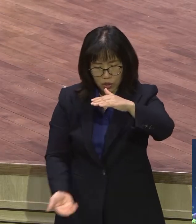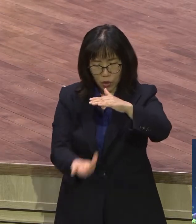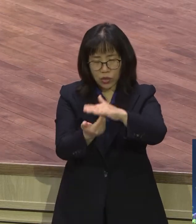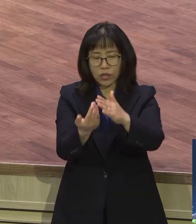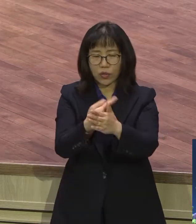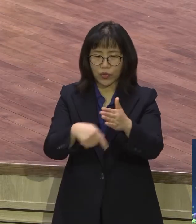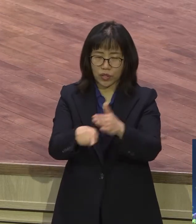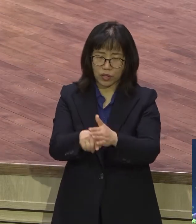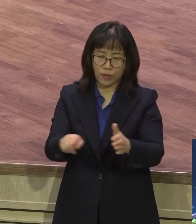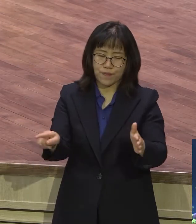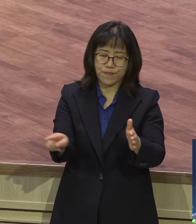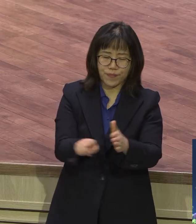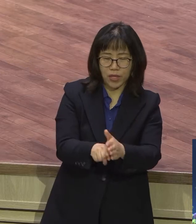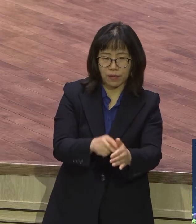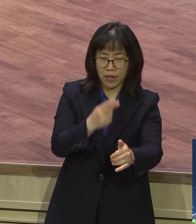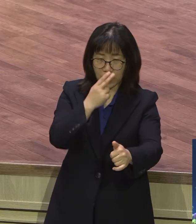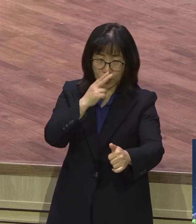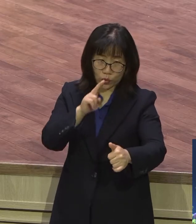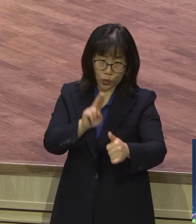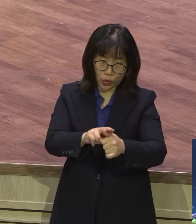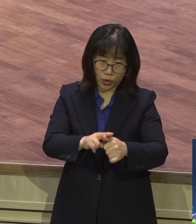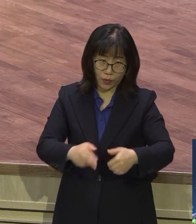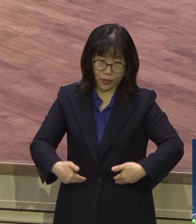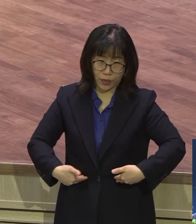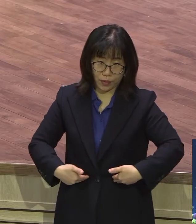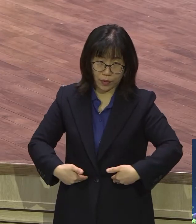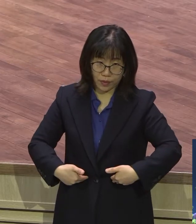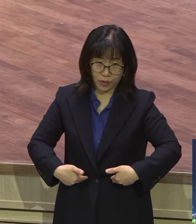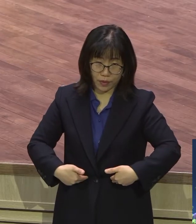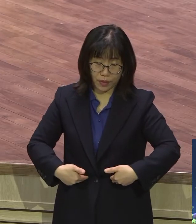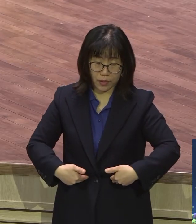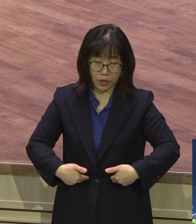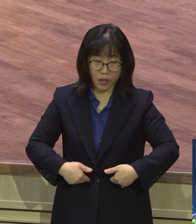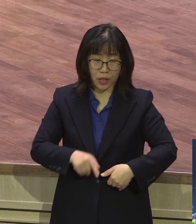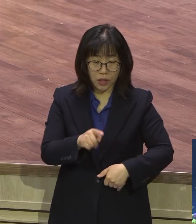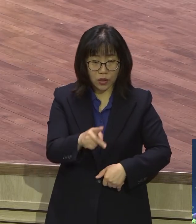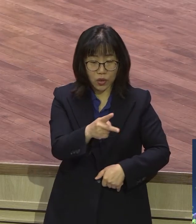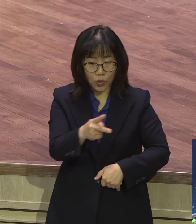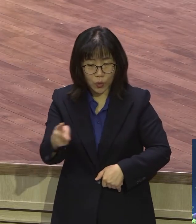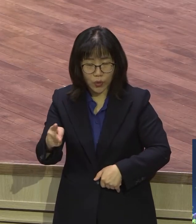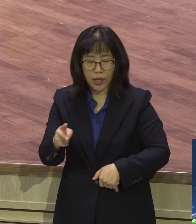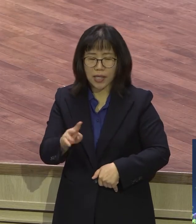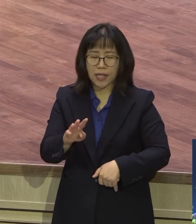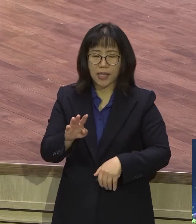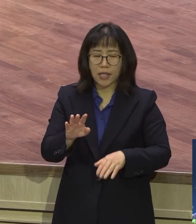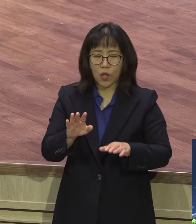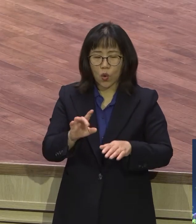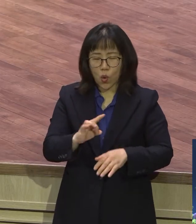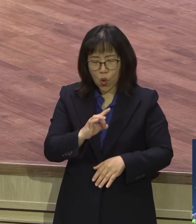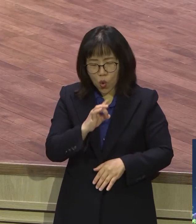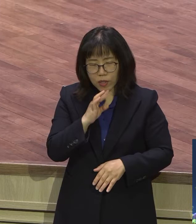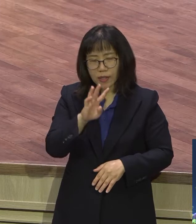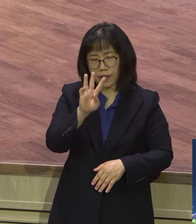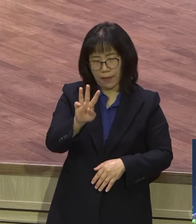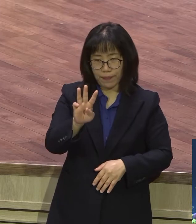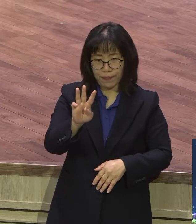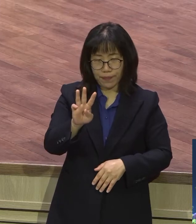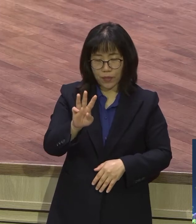이게 뭐냐 이것이 사모님이래요 사모지기 사모지 오직 그리스도 오직 하나님 나라 오직